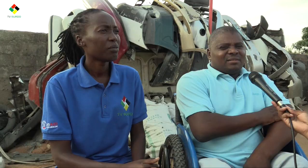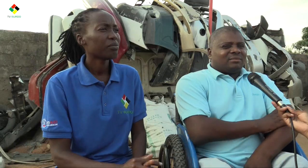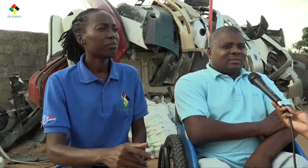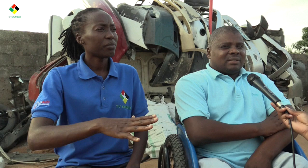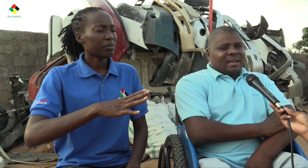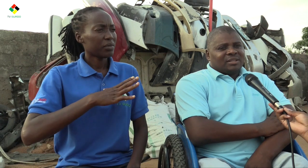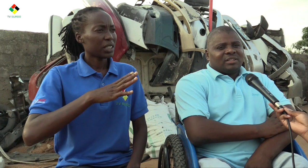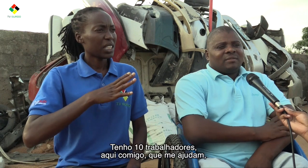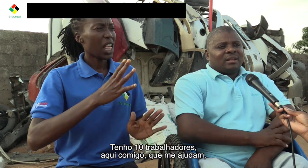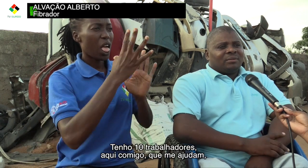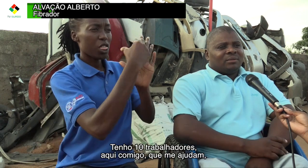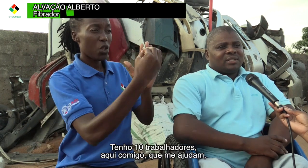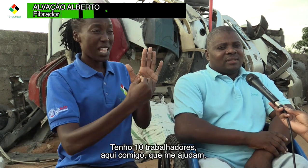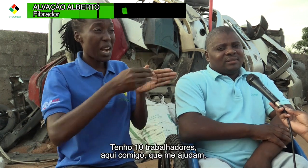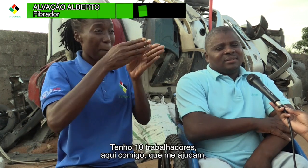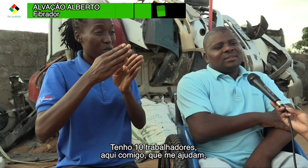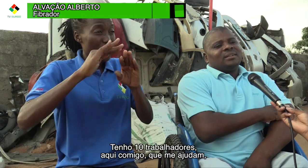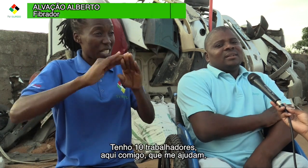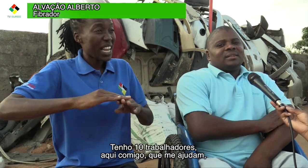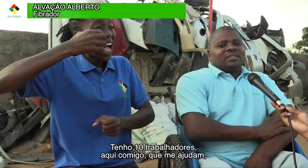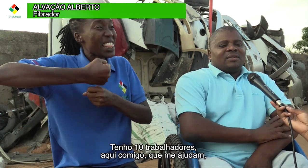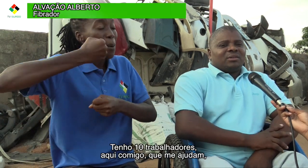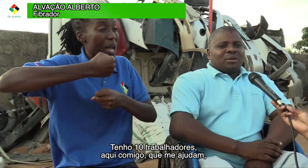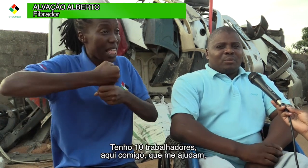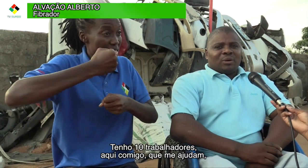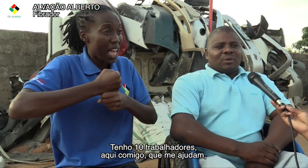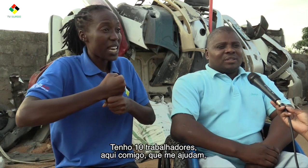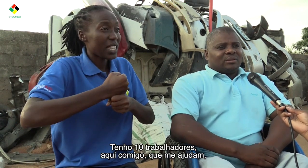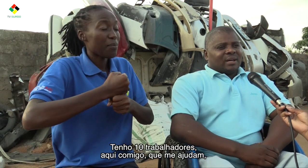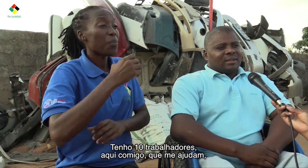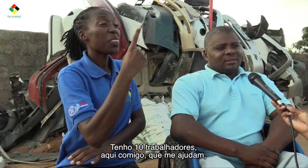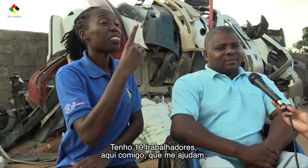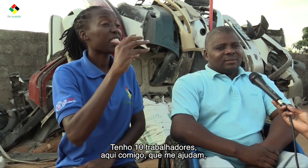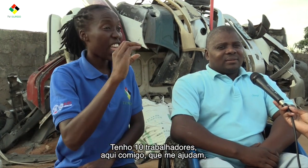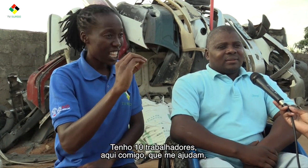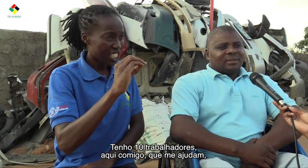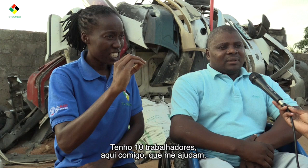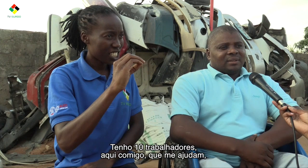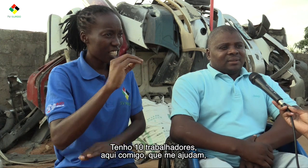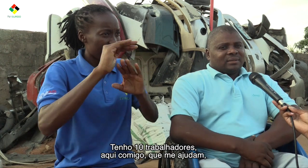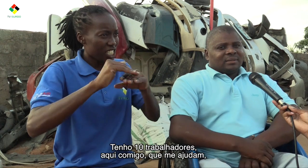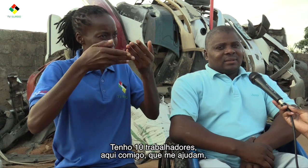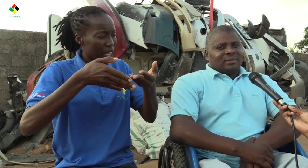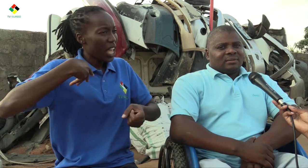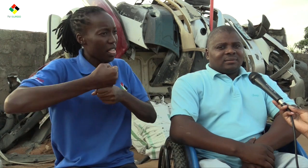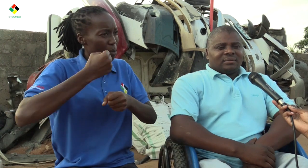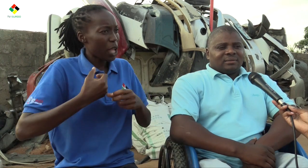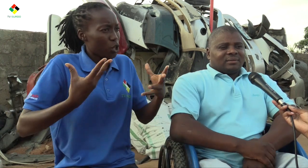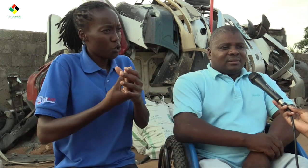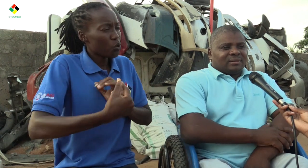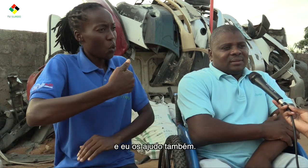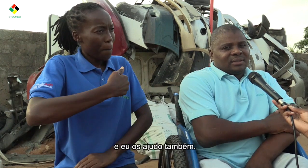Tenho 10 trabalhadores que estão aqui comigo e eu ajudar. Então,